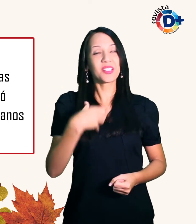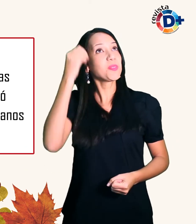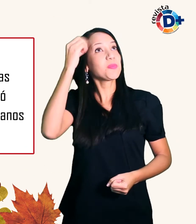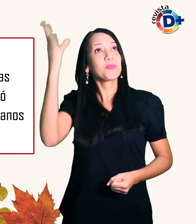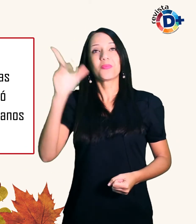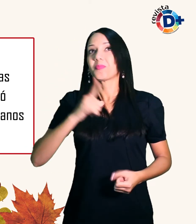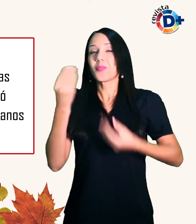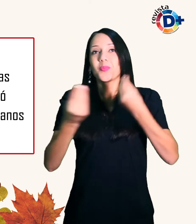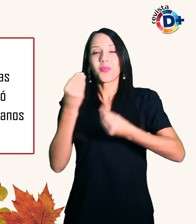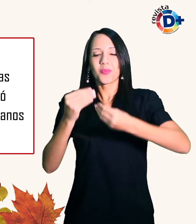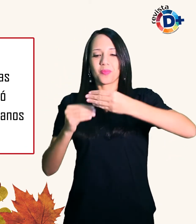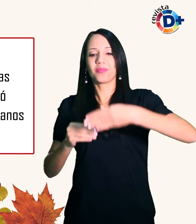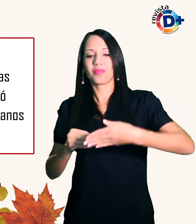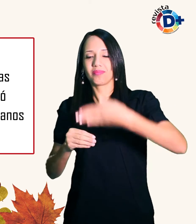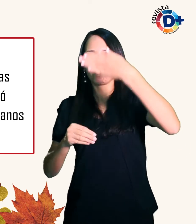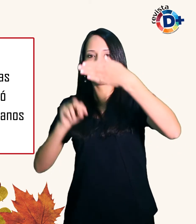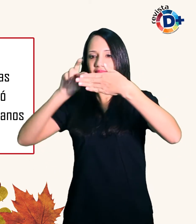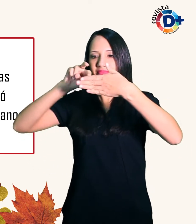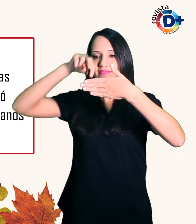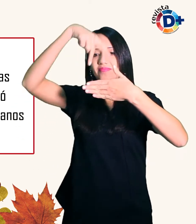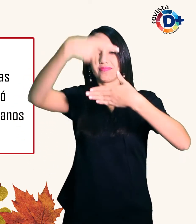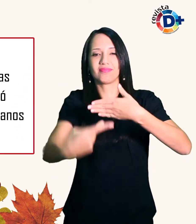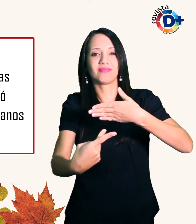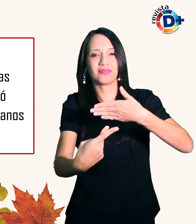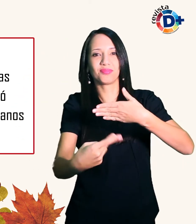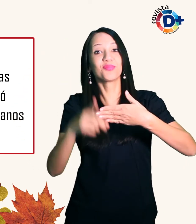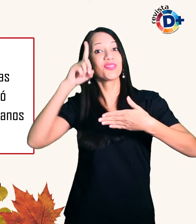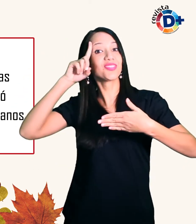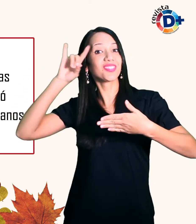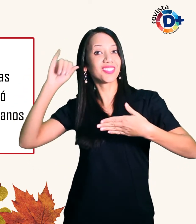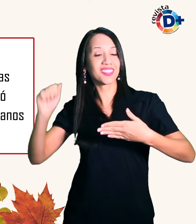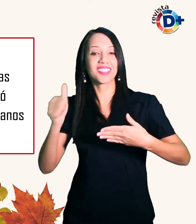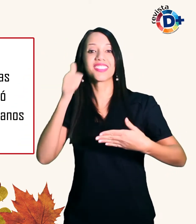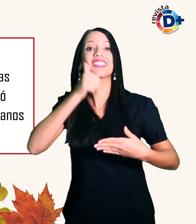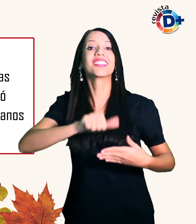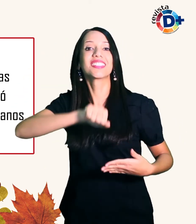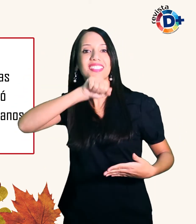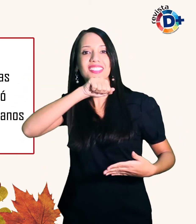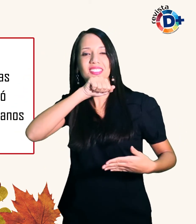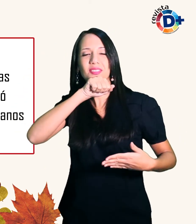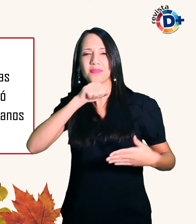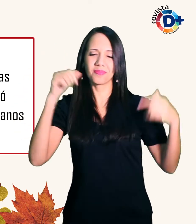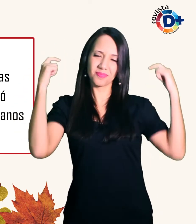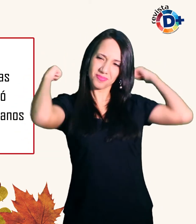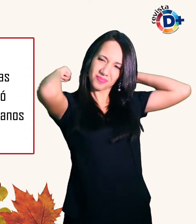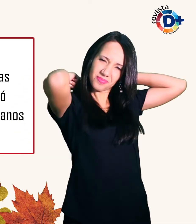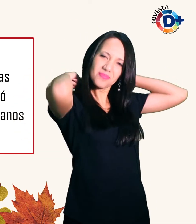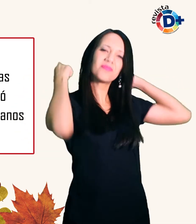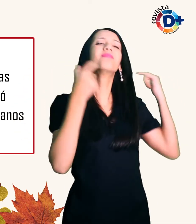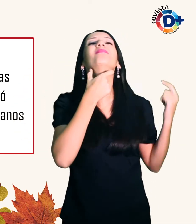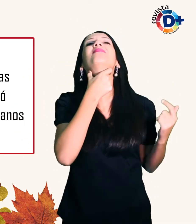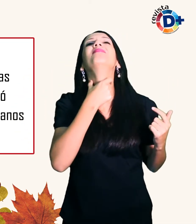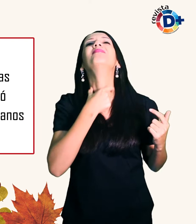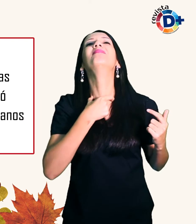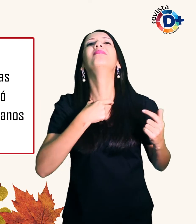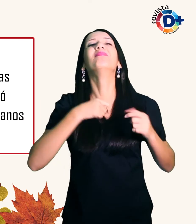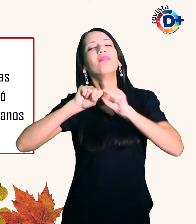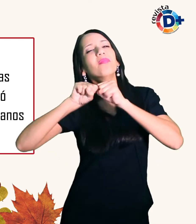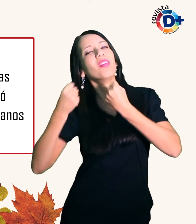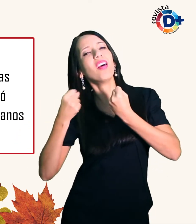No dia das mães de 2009 no tombo fraturou o pescoço e se tornou anos depois